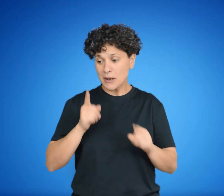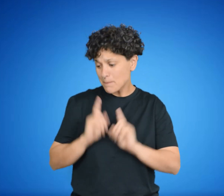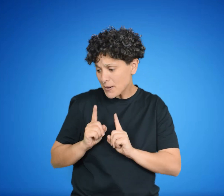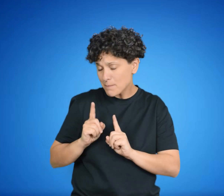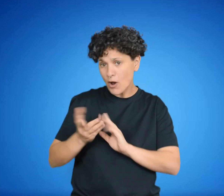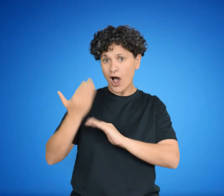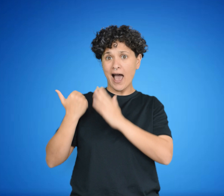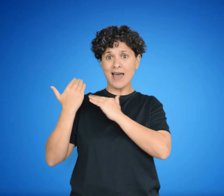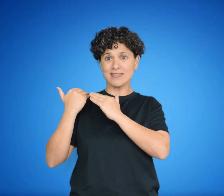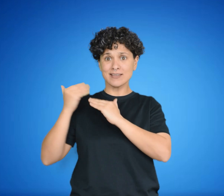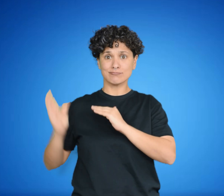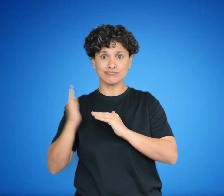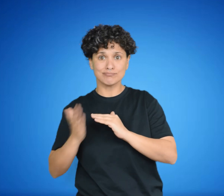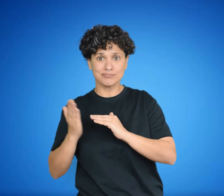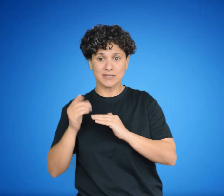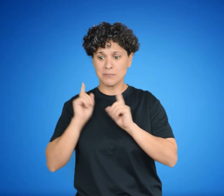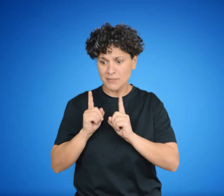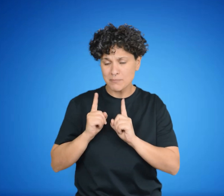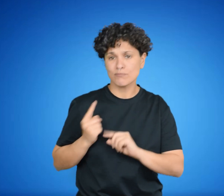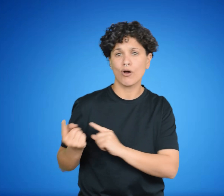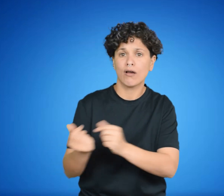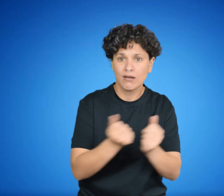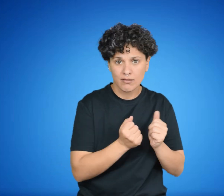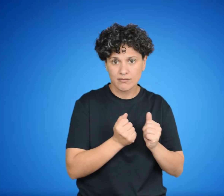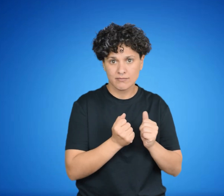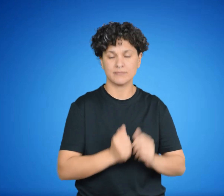plusvalía, y por la cual no realizó ningún trabajo.